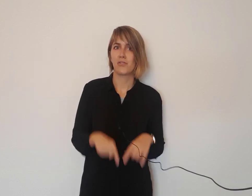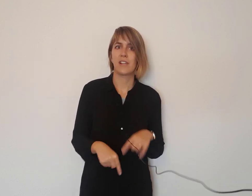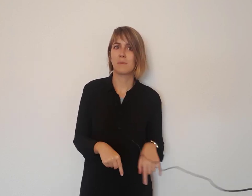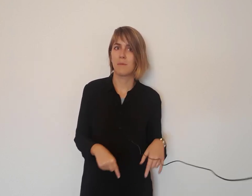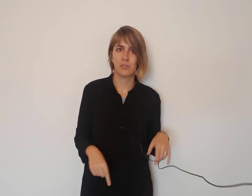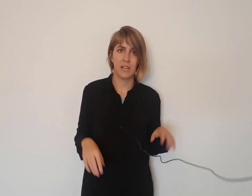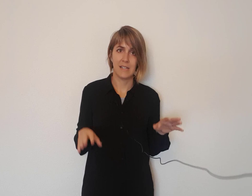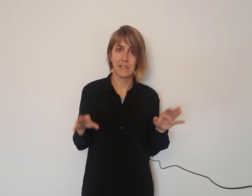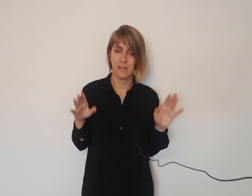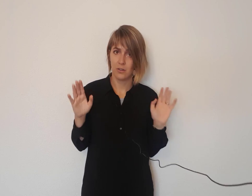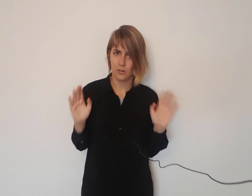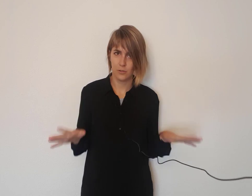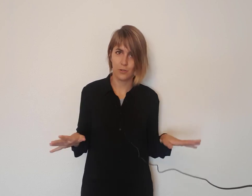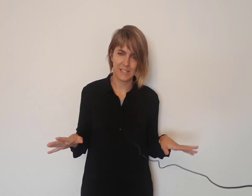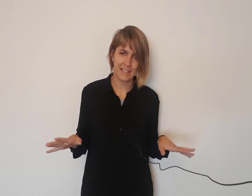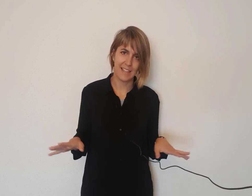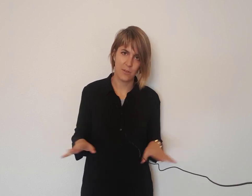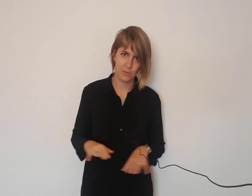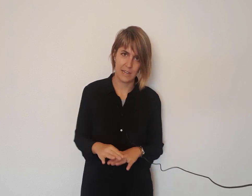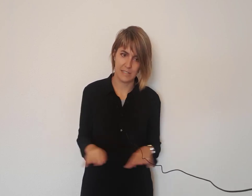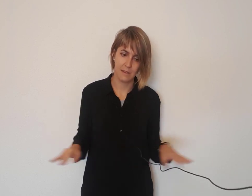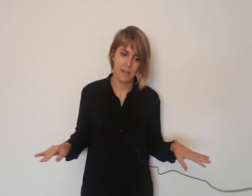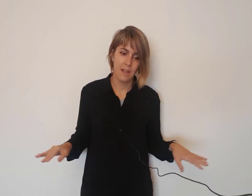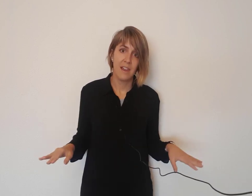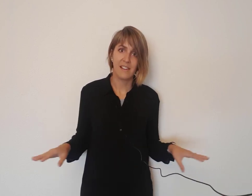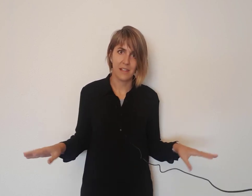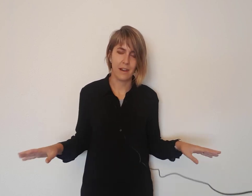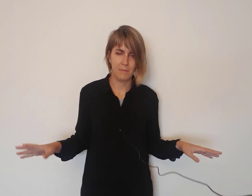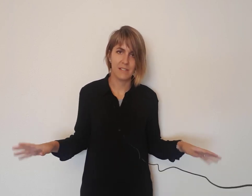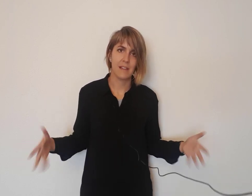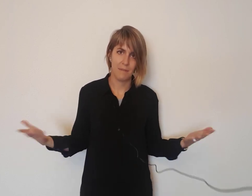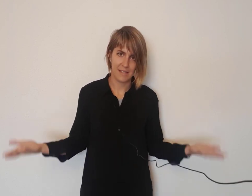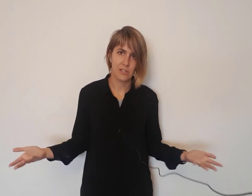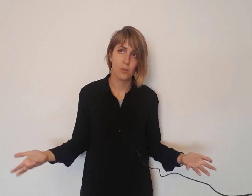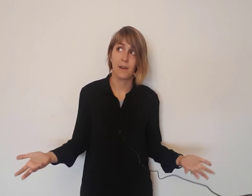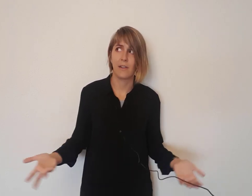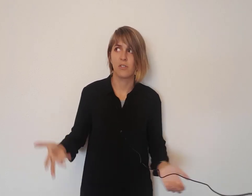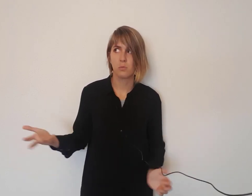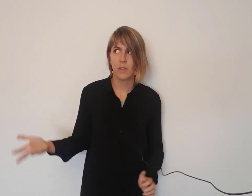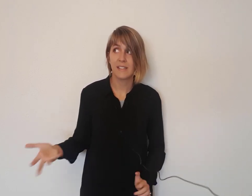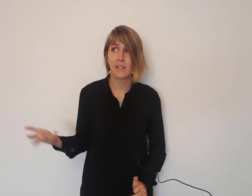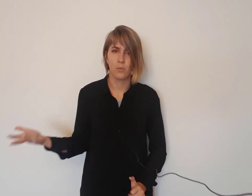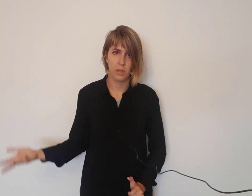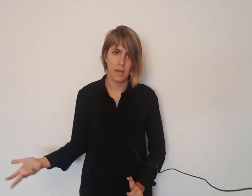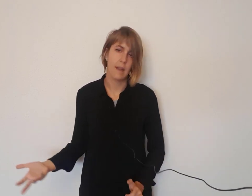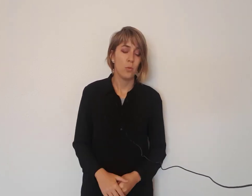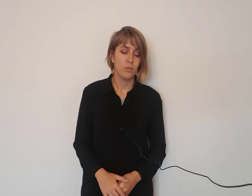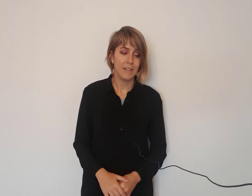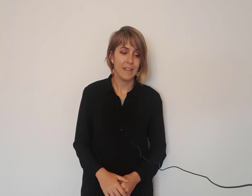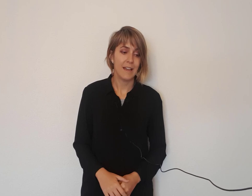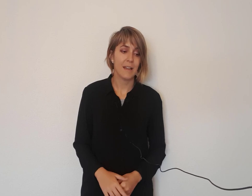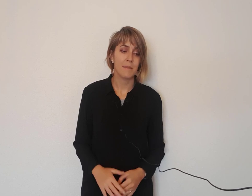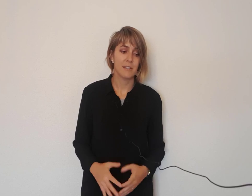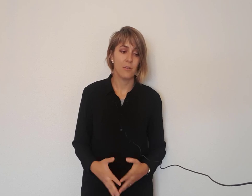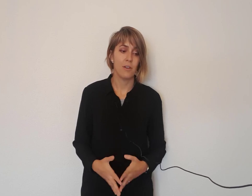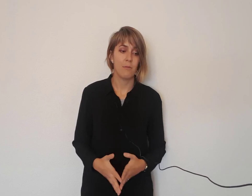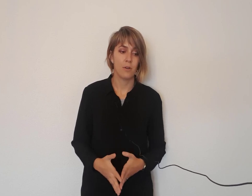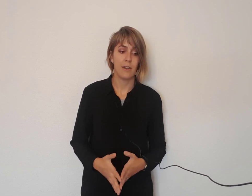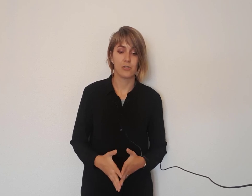horas para que pusieras 8 horas al día no pusieras las que realmente habías hecho para que no les pudieras denunciar. Un día que me echaron la bronca los